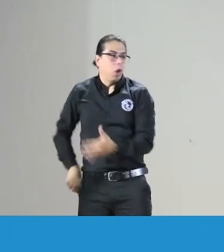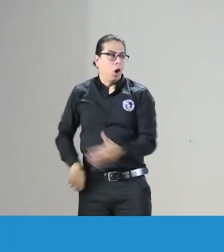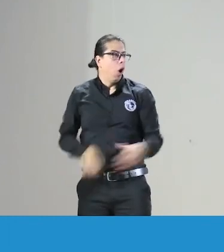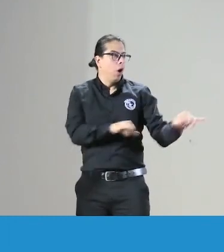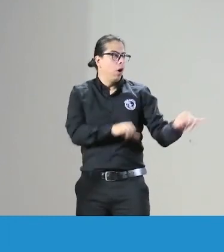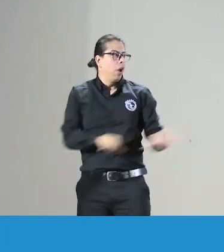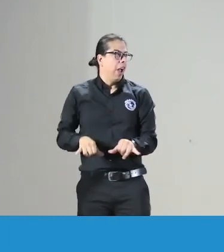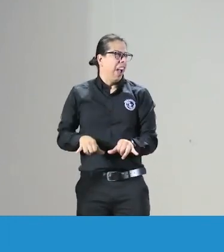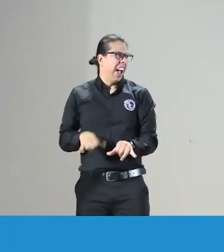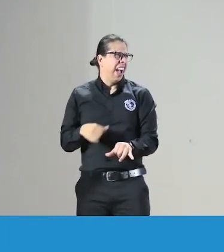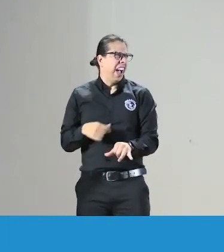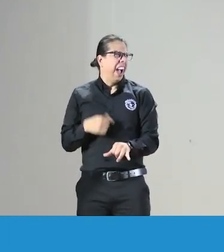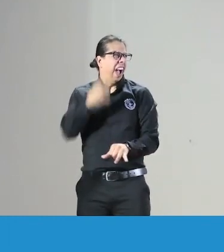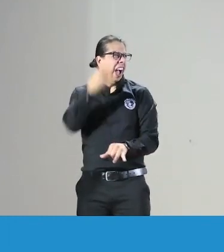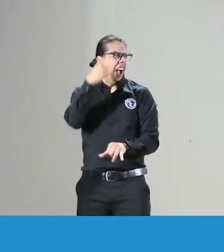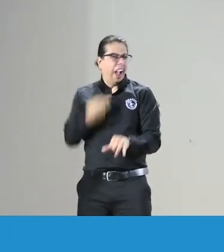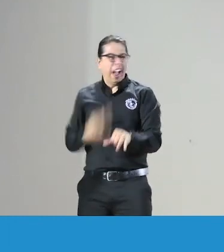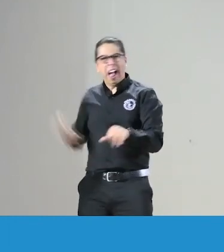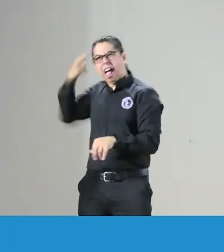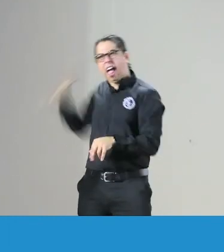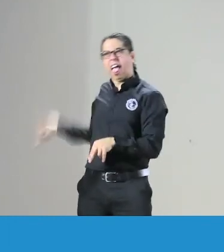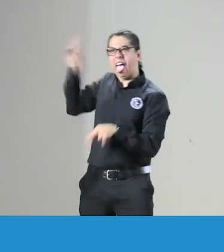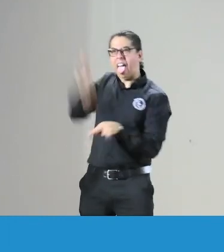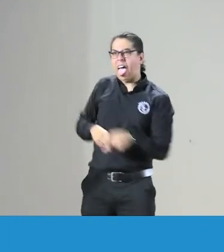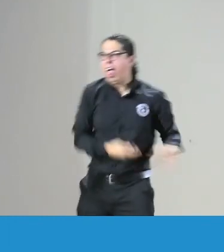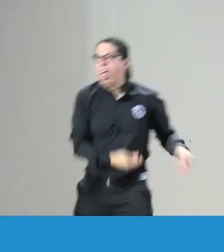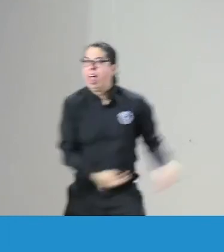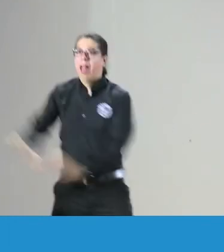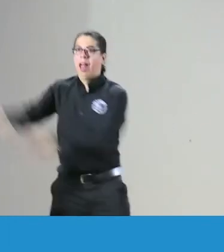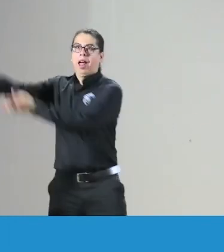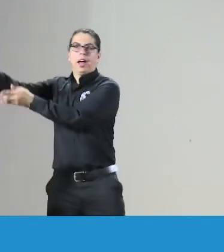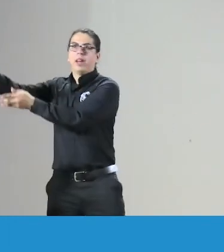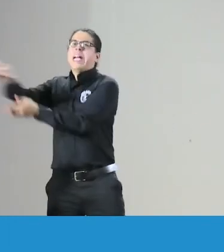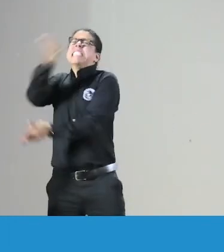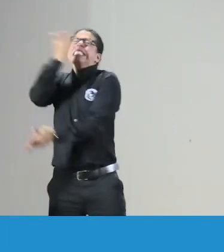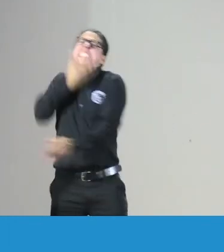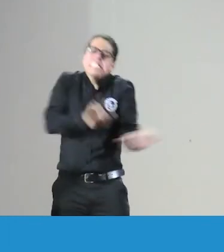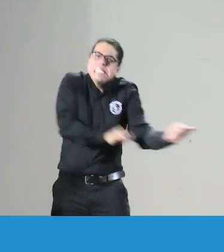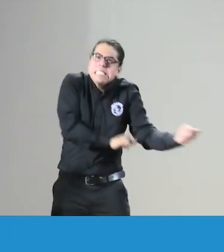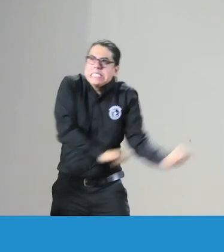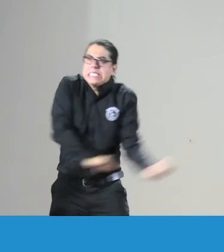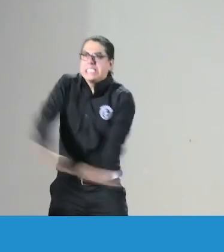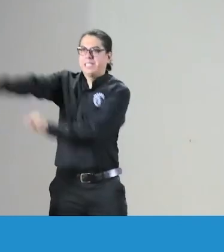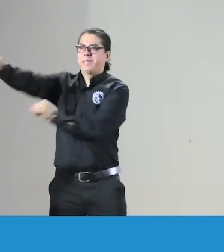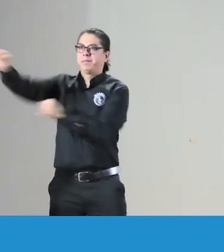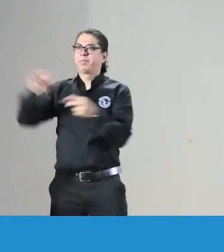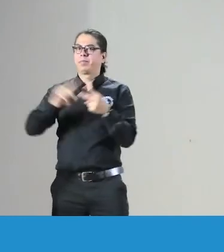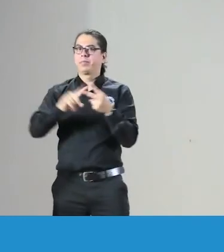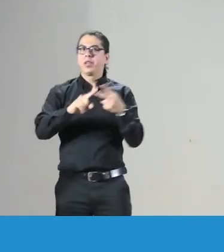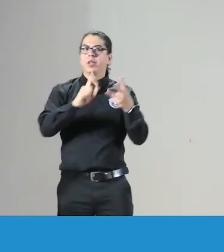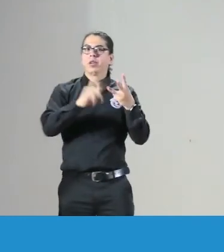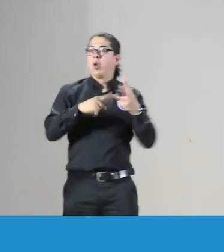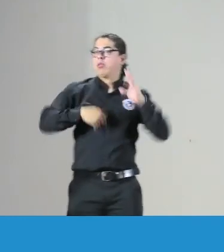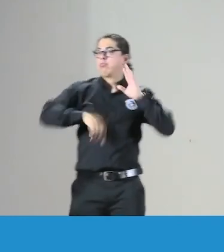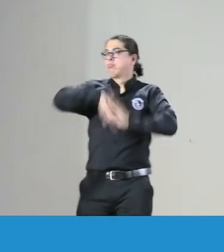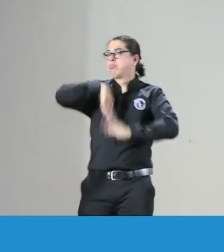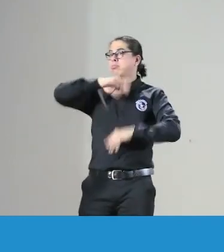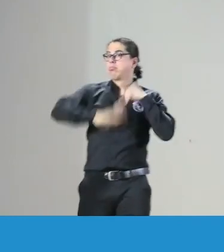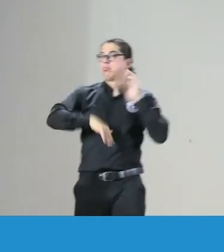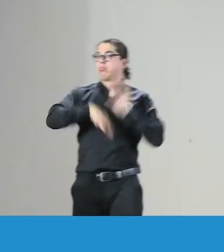información omitir o adicionar información porque yo creo que es importante tengo que dar la misma información de un